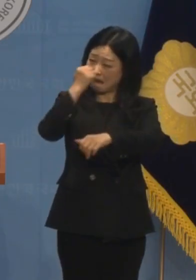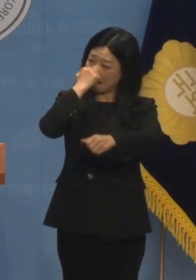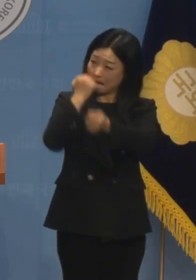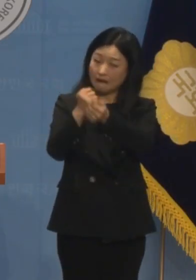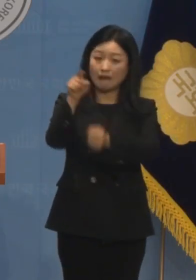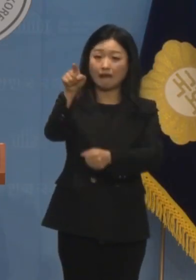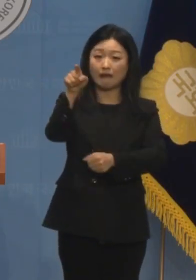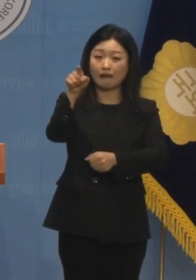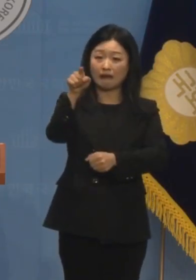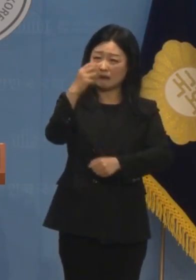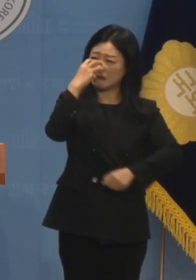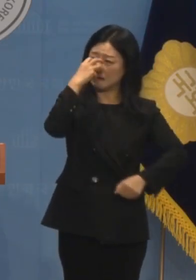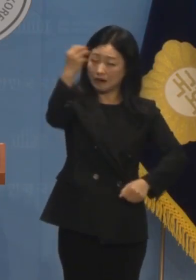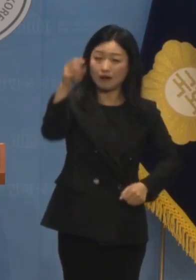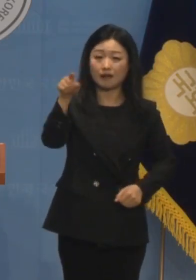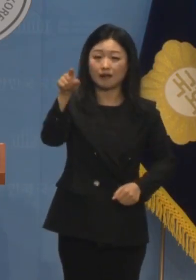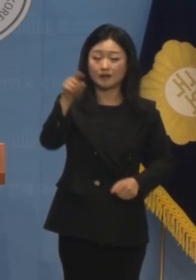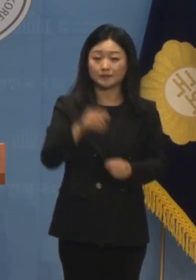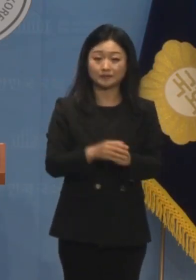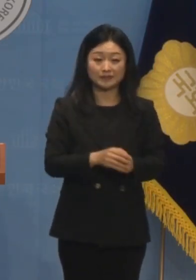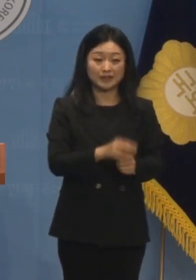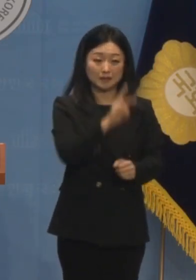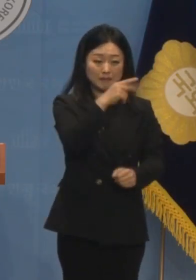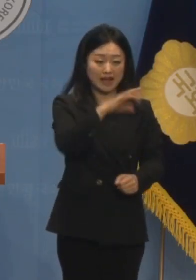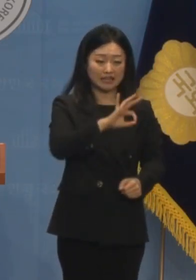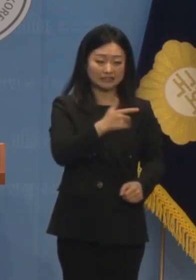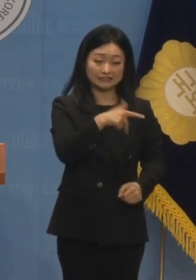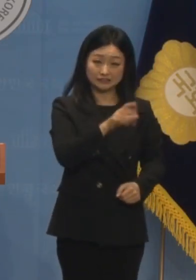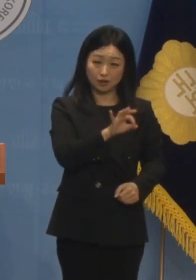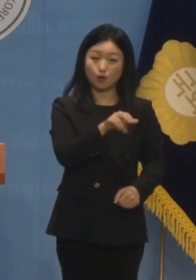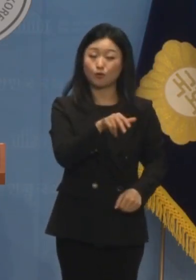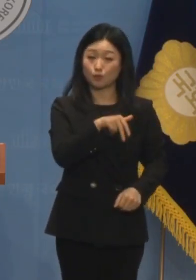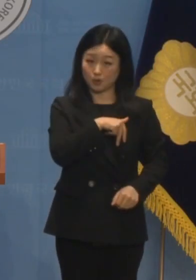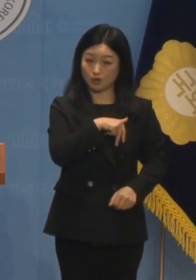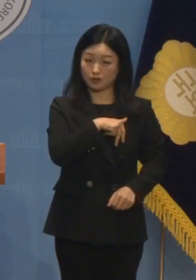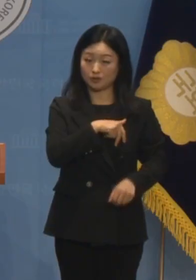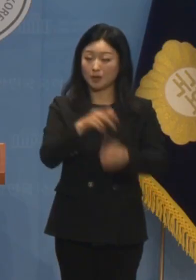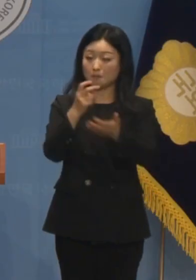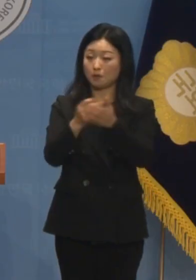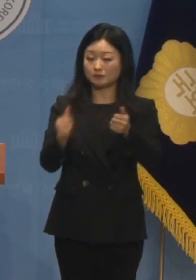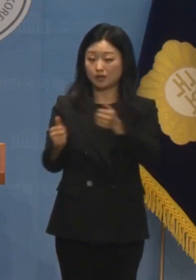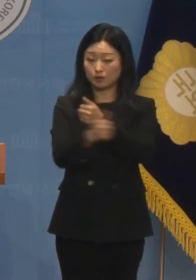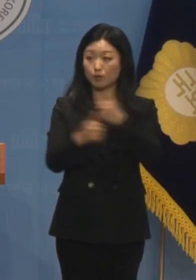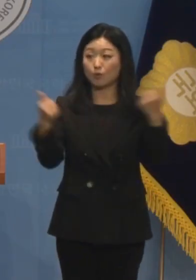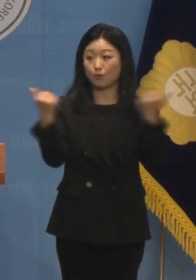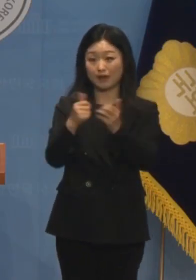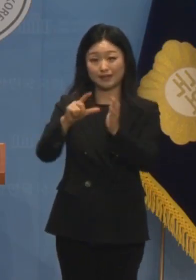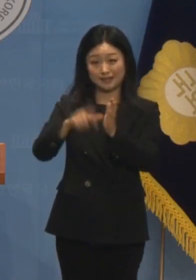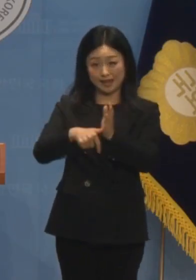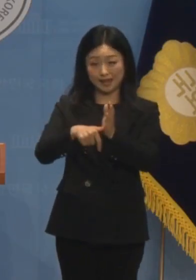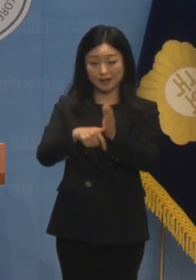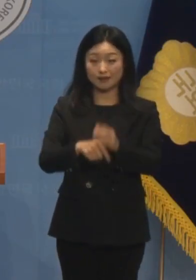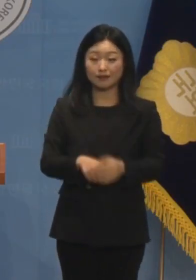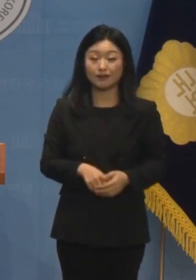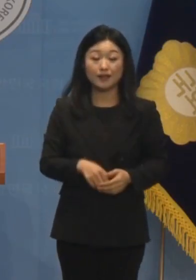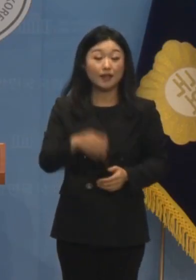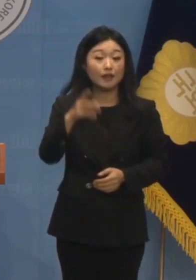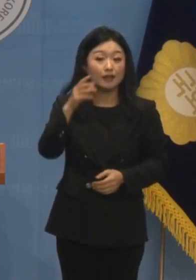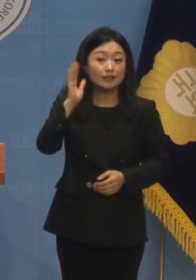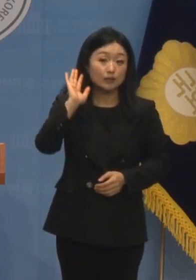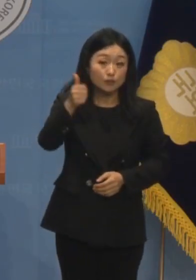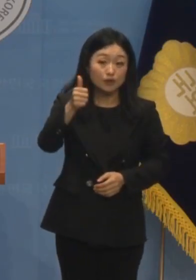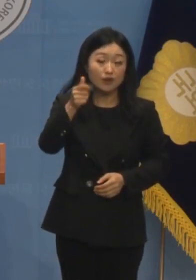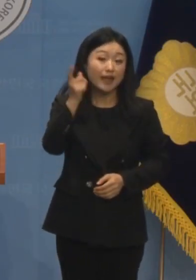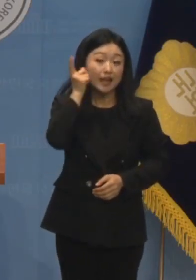박은정 조국혁신당 의원이 오늘 오전 국회 법제사법위원회에서 최근 휴대전화를 교체했다는